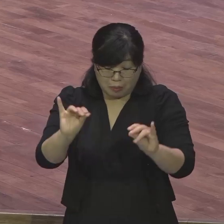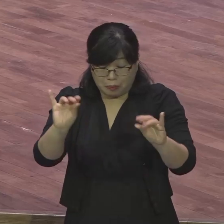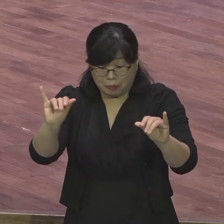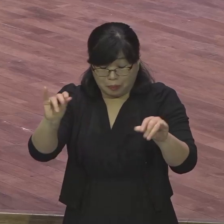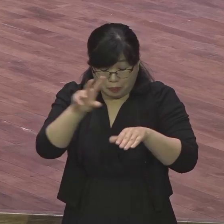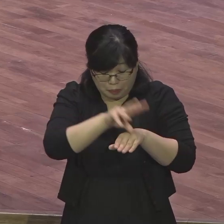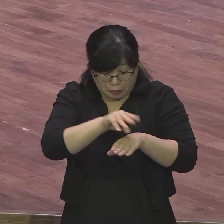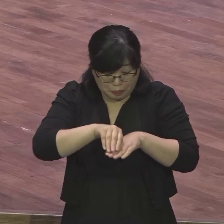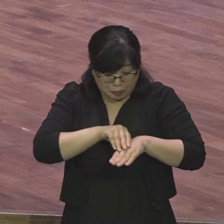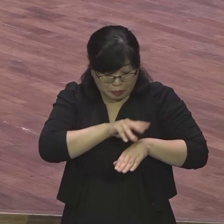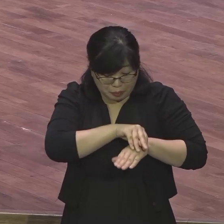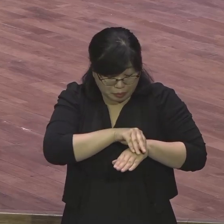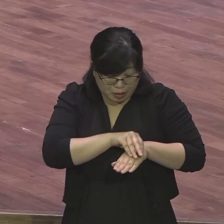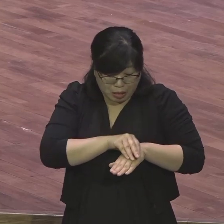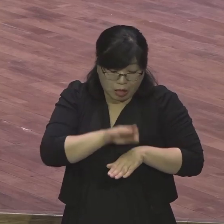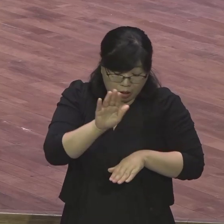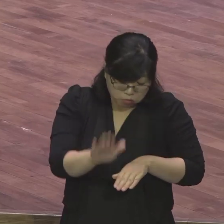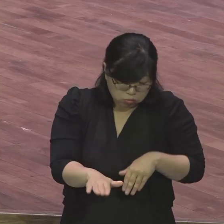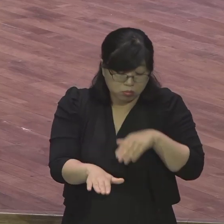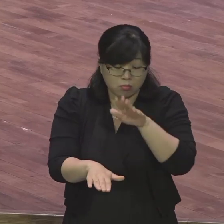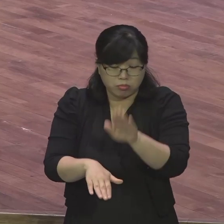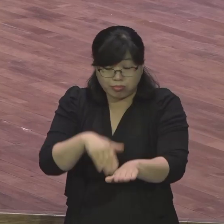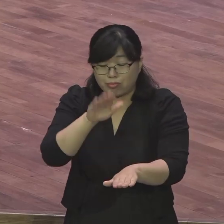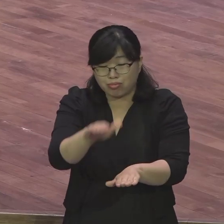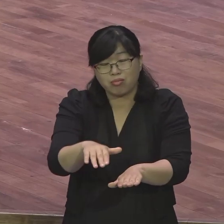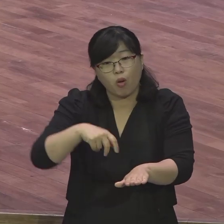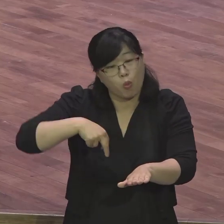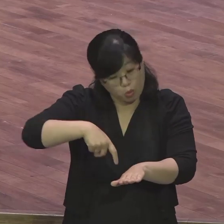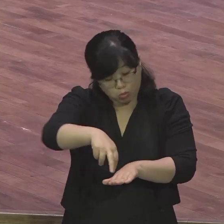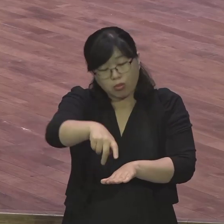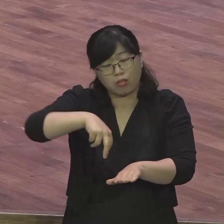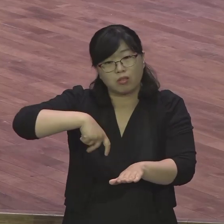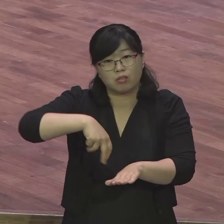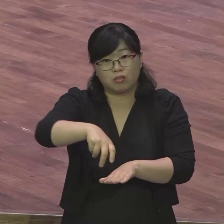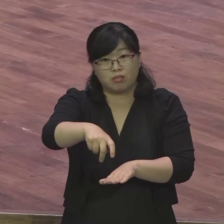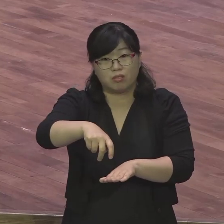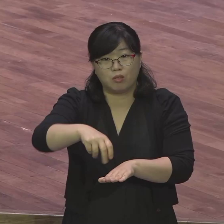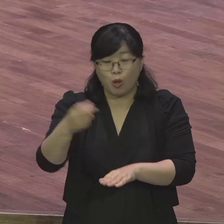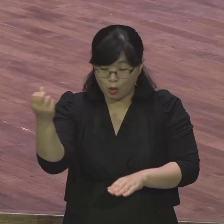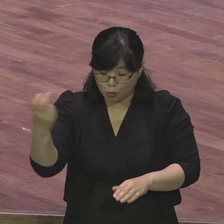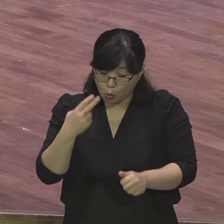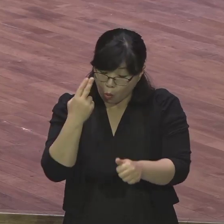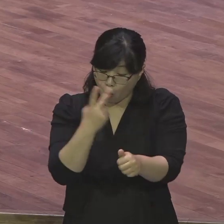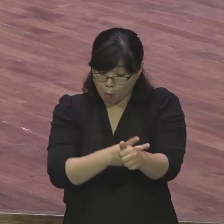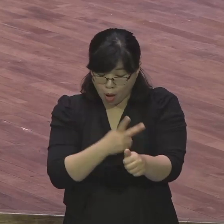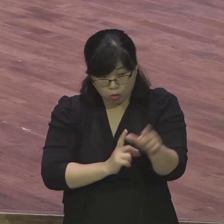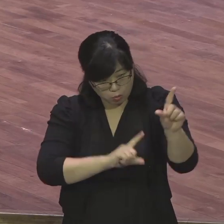먹을 것이 없었어요. 바울은 어때요? 바울. 바울도 집도 줄도 없어. 가족도 없어.